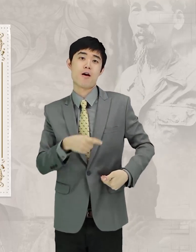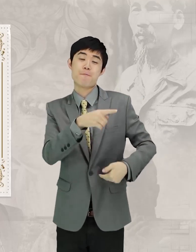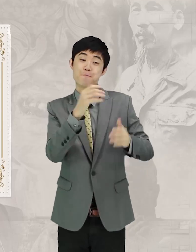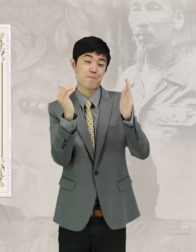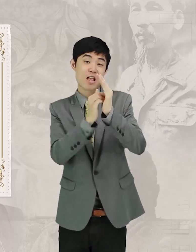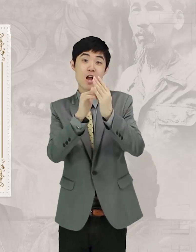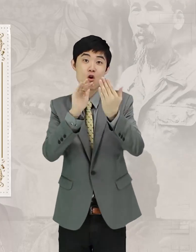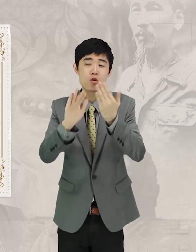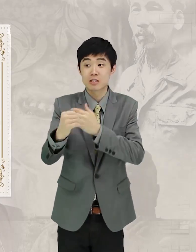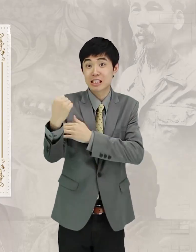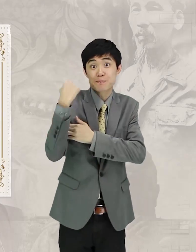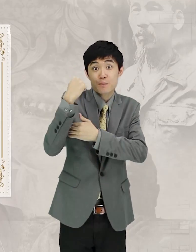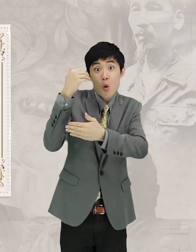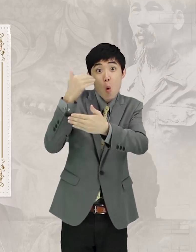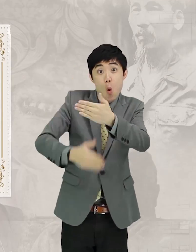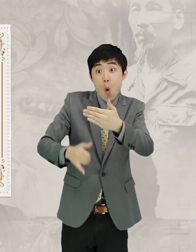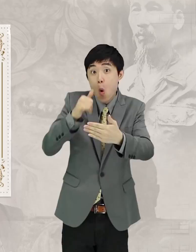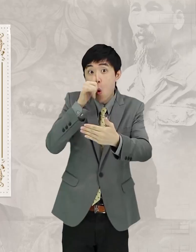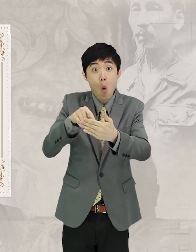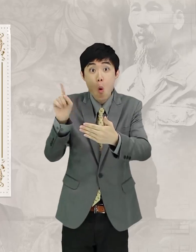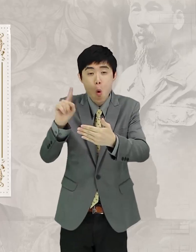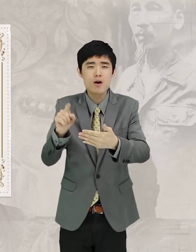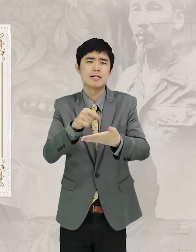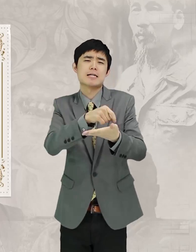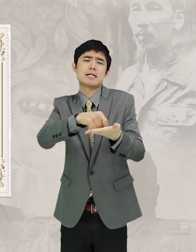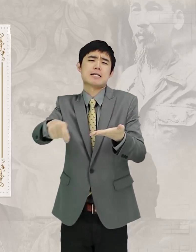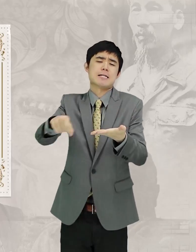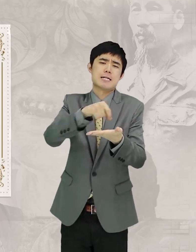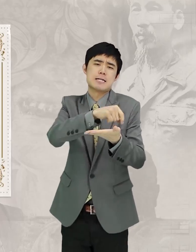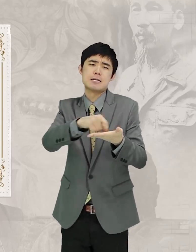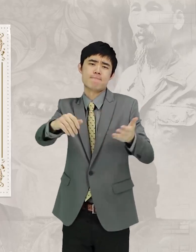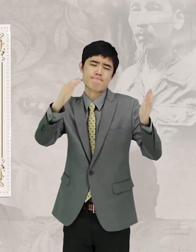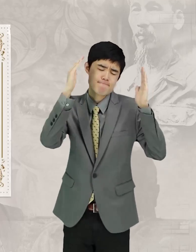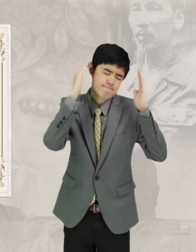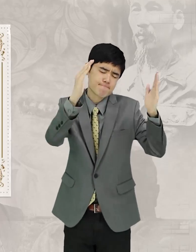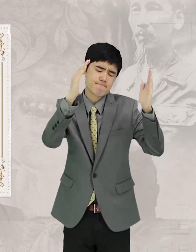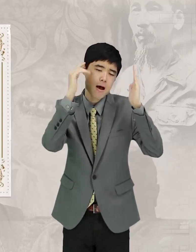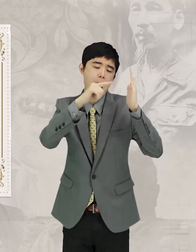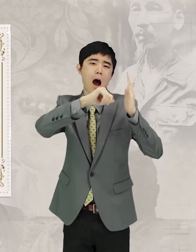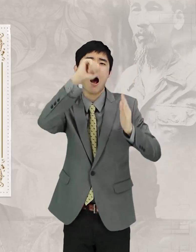그리고 나서 힘이 남아돌면 글공부를 통해 지식을 쌓아야 한다.